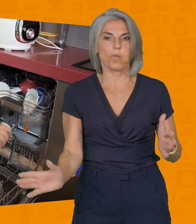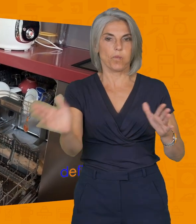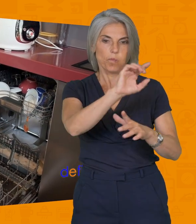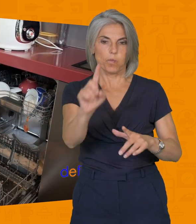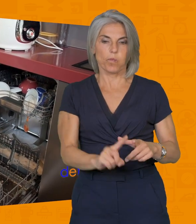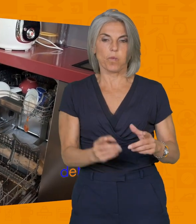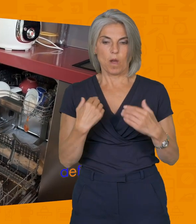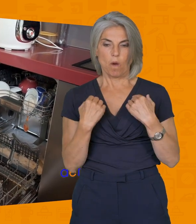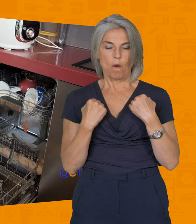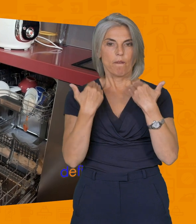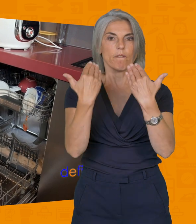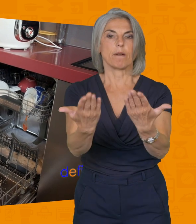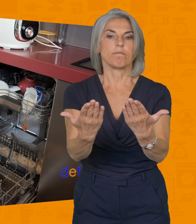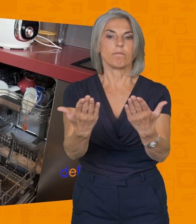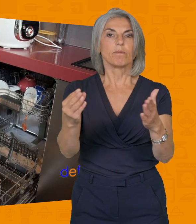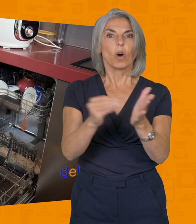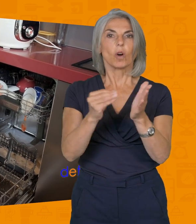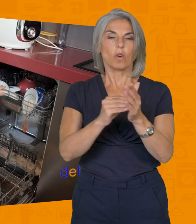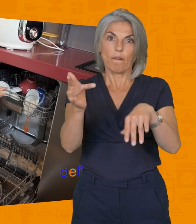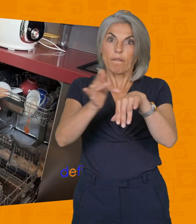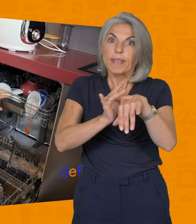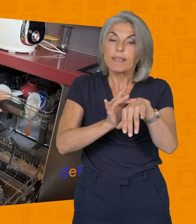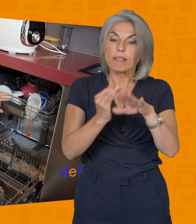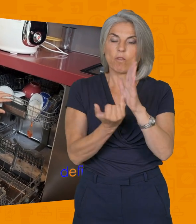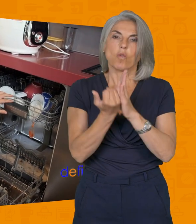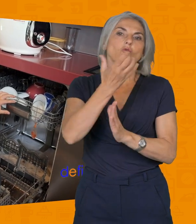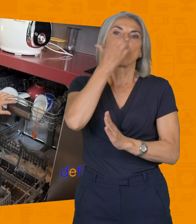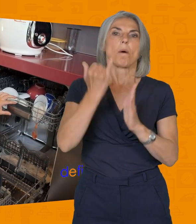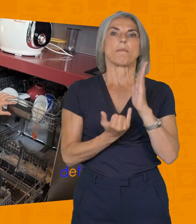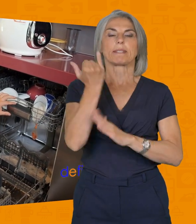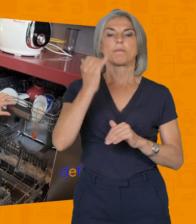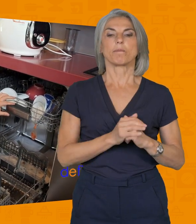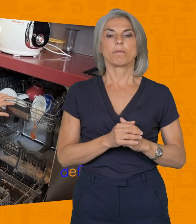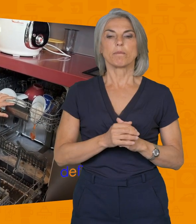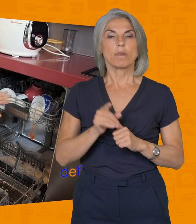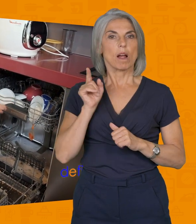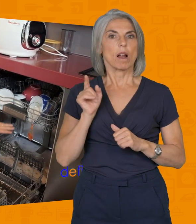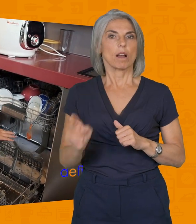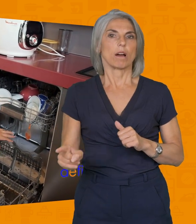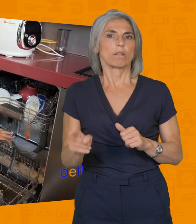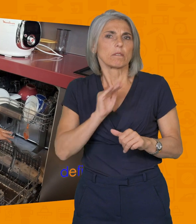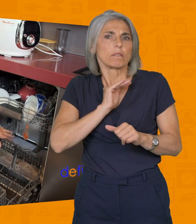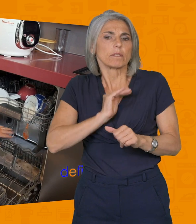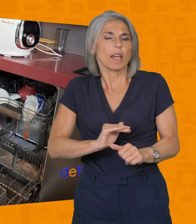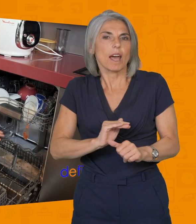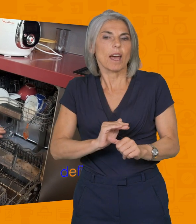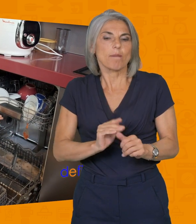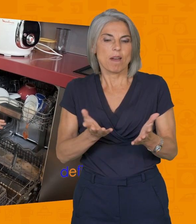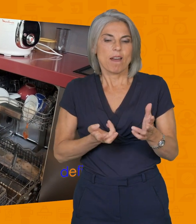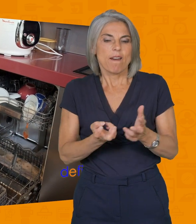votre cube. refermez de nouveau à vide et au maximum de sa température. Ça, c'est vraiment ce qui va faire que votre lave-vaisselle va vivre